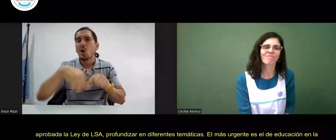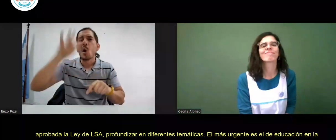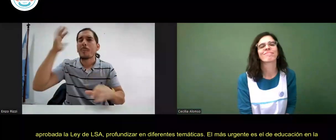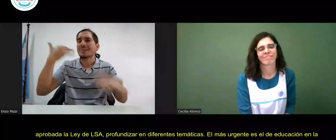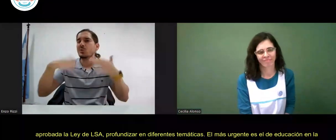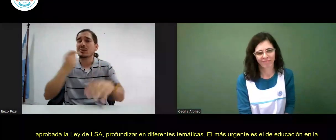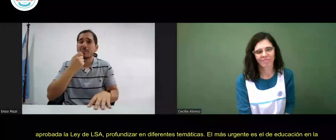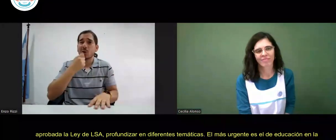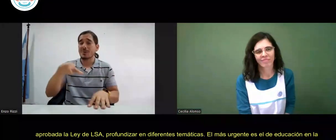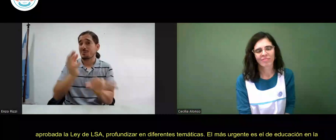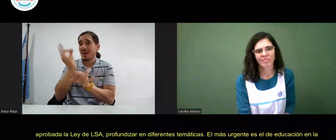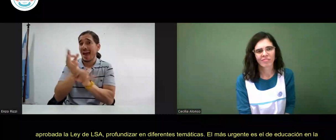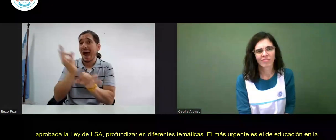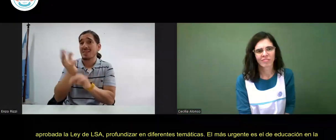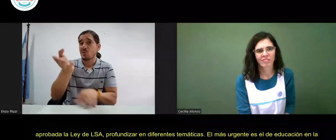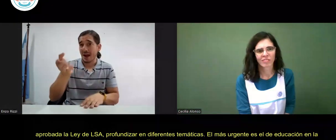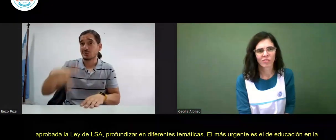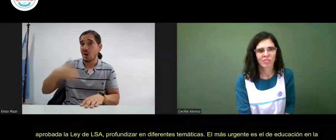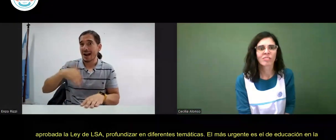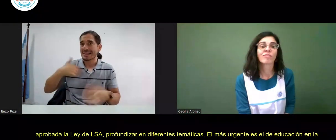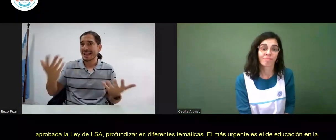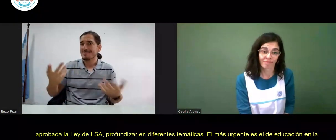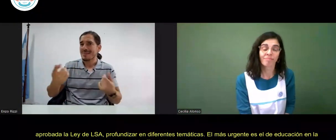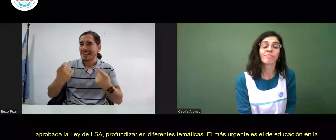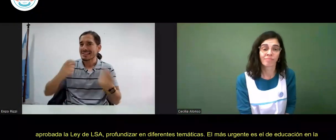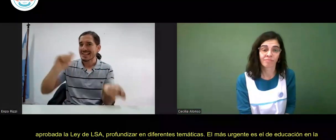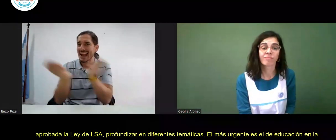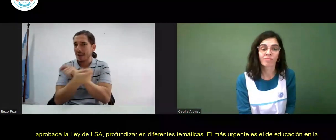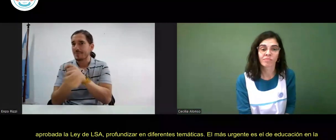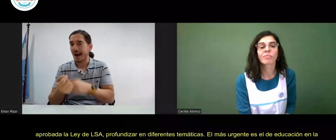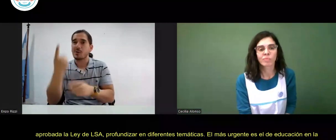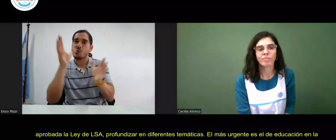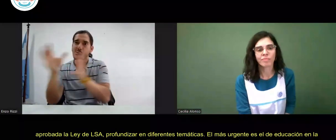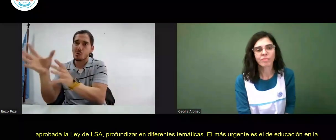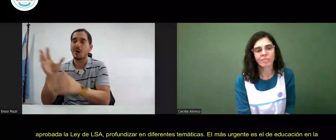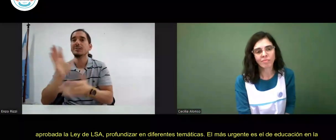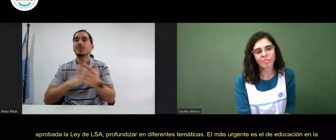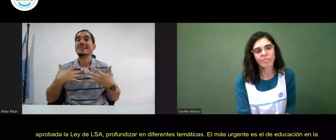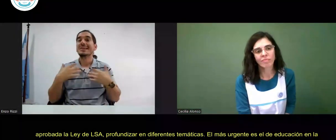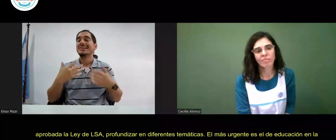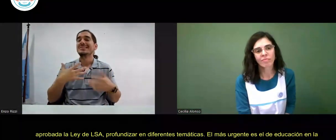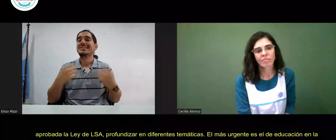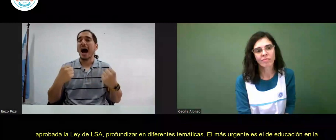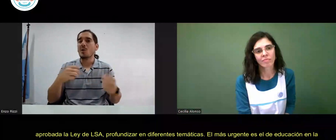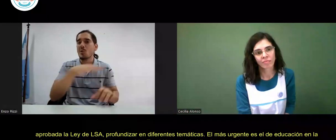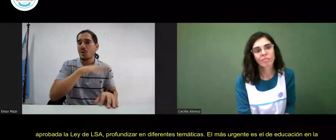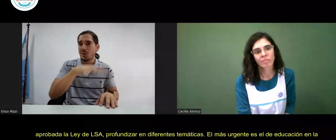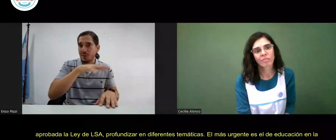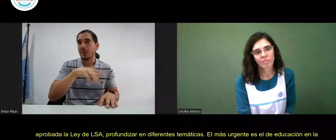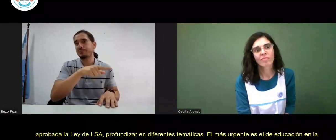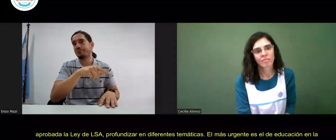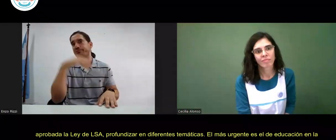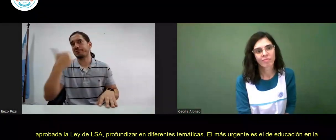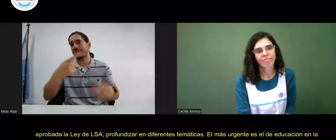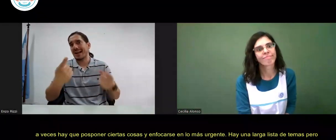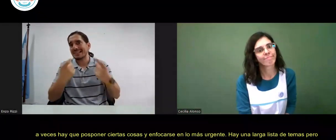El más urgente es el de educación. En la Argentina tiene que haber un cambio. También, en el ámbito de la salud, siempre hay